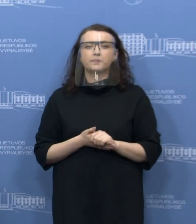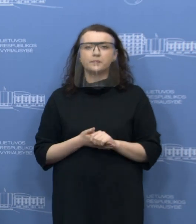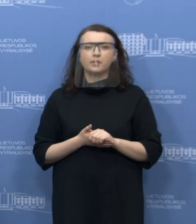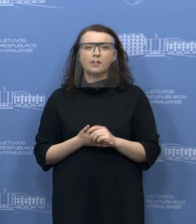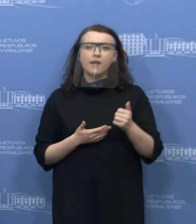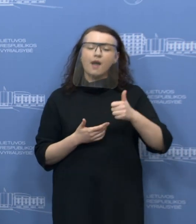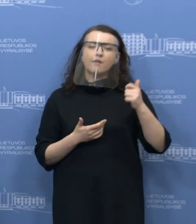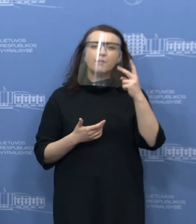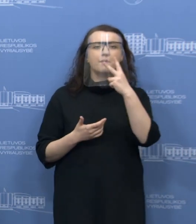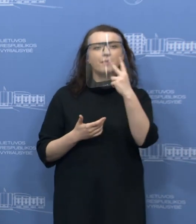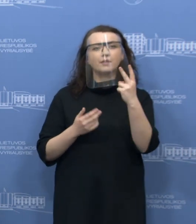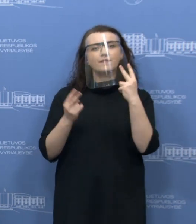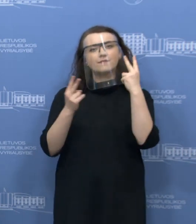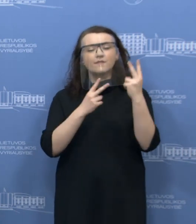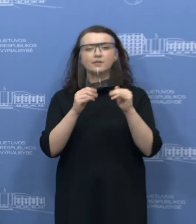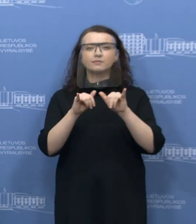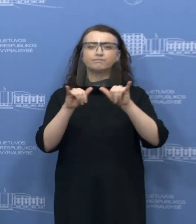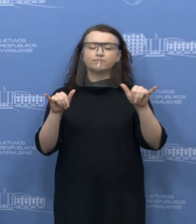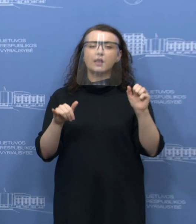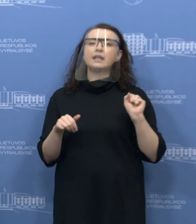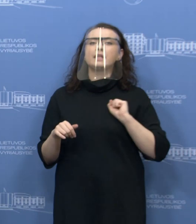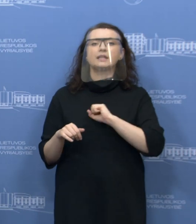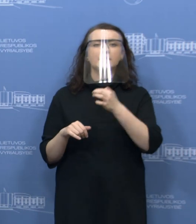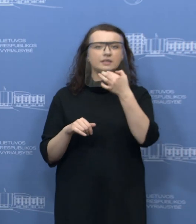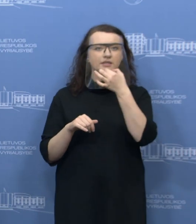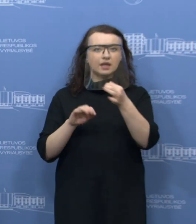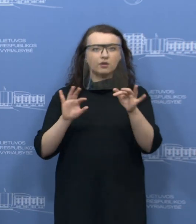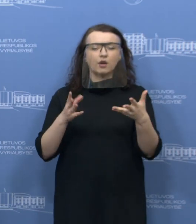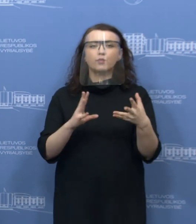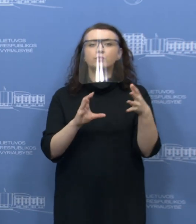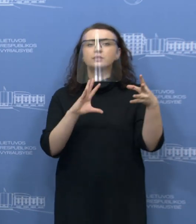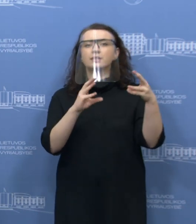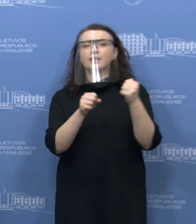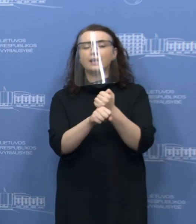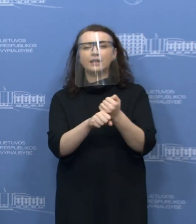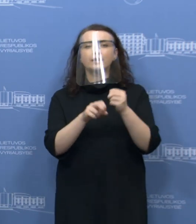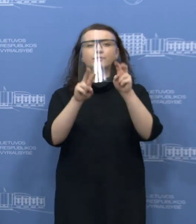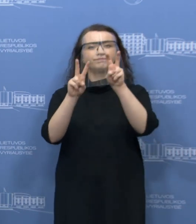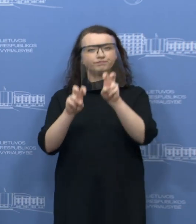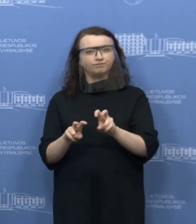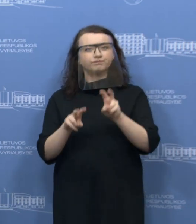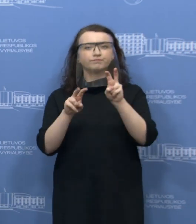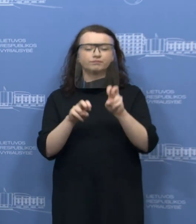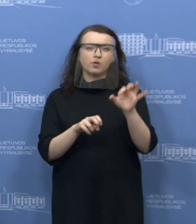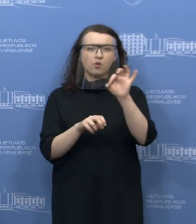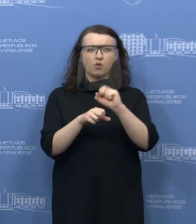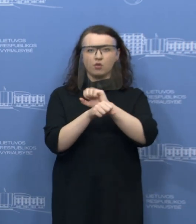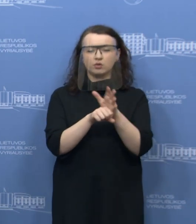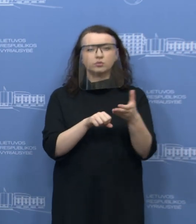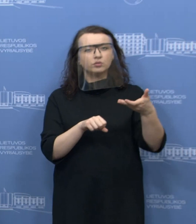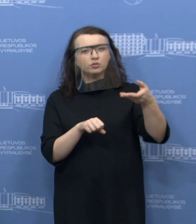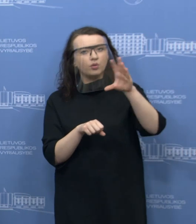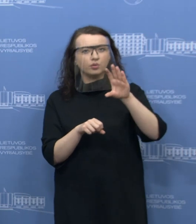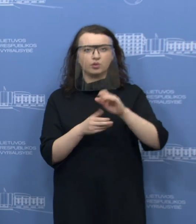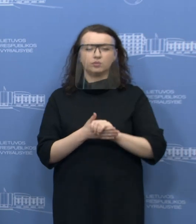matytume platesnį vaizdą, pasak mediku, mums reikėtų ištirti daugiau žmonių, ne tik tai tų,